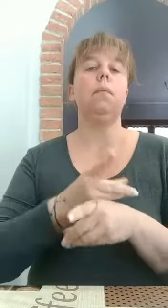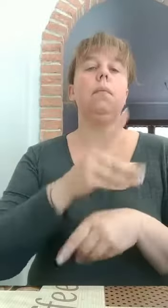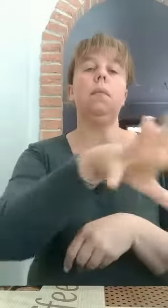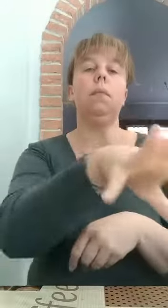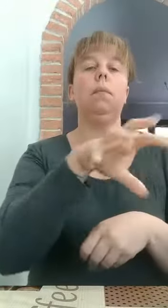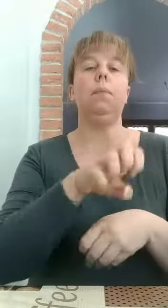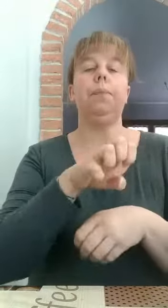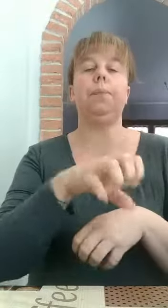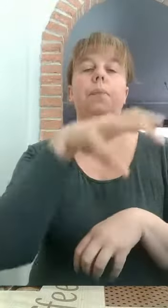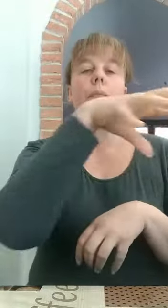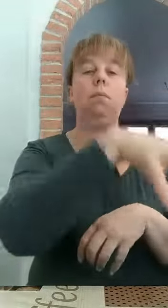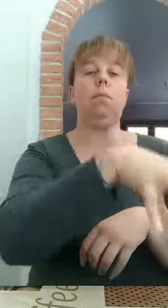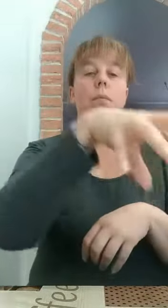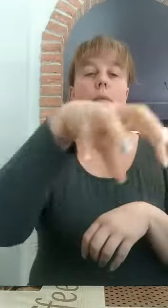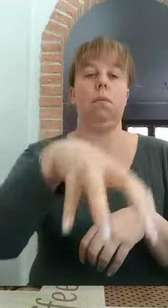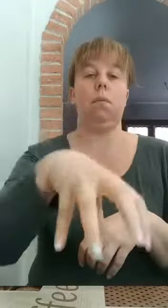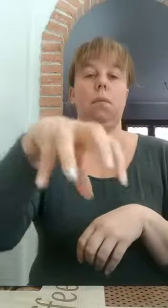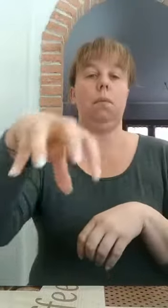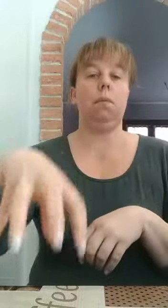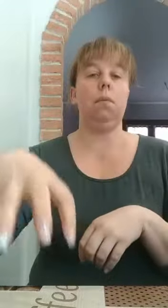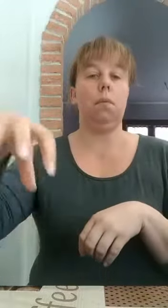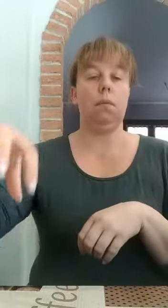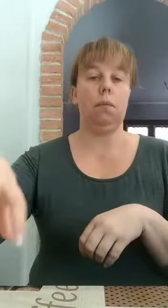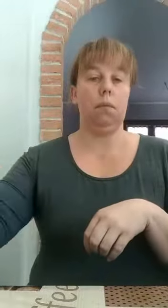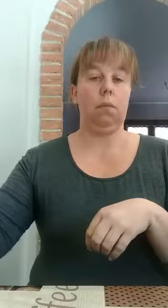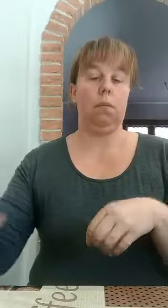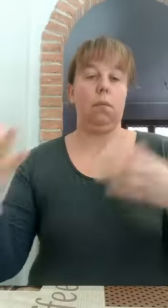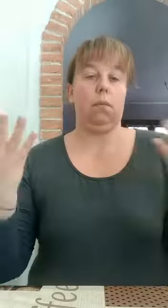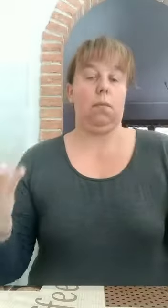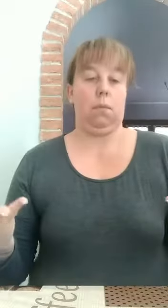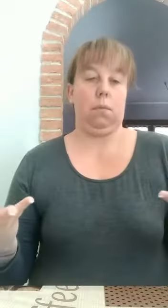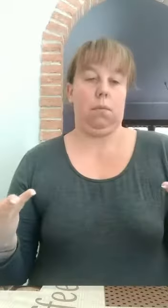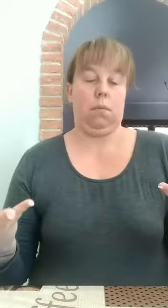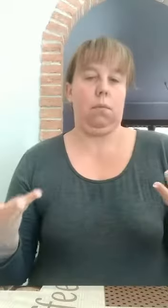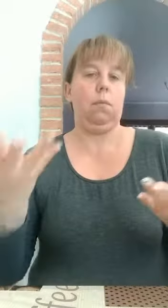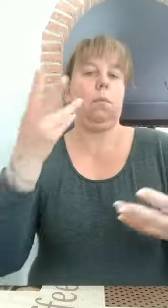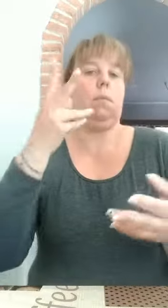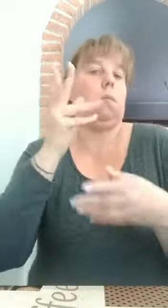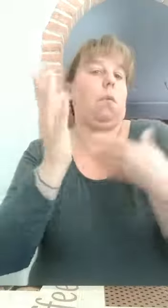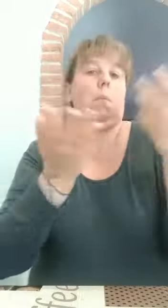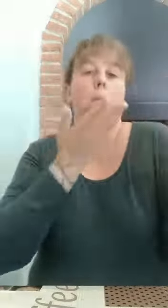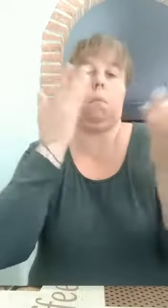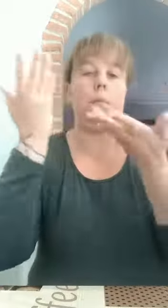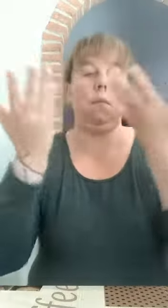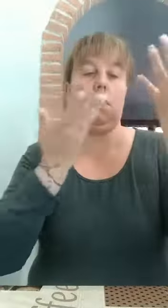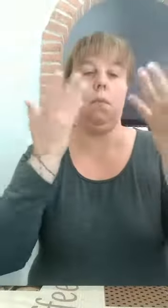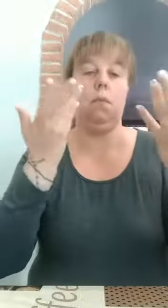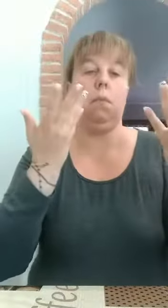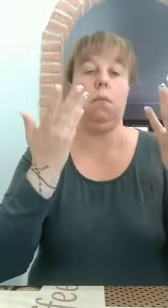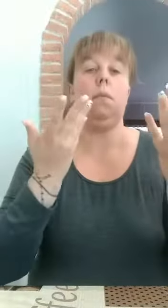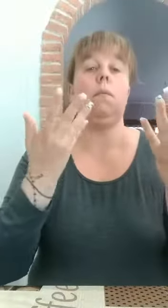davanti a noi di varie forme di varie dimensioni io ho scelto questi qua allora un orsetto